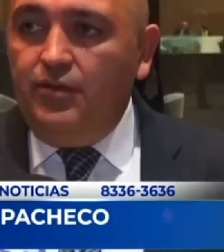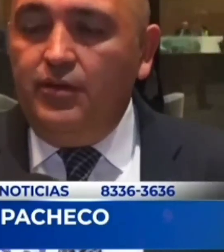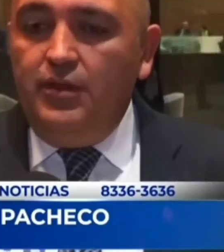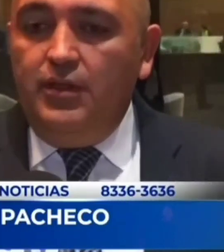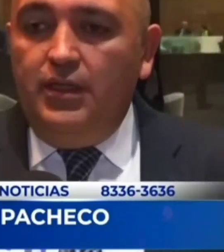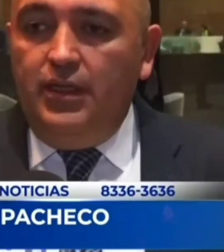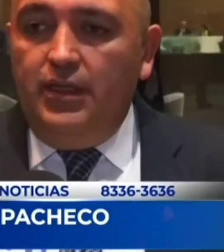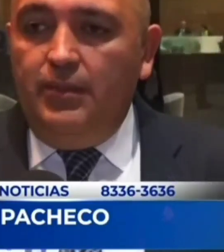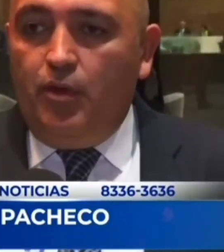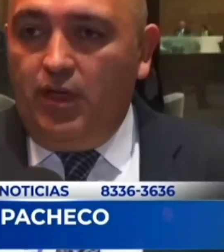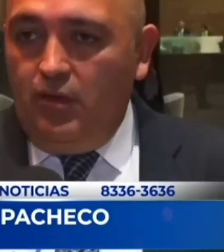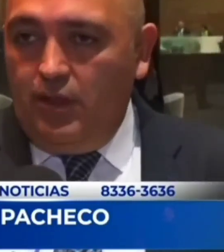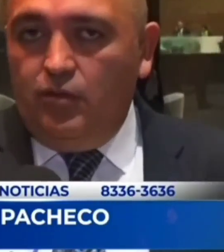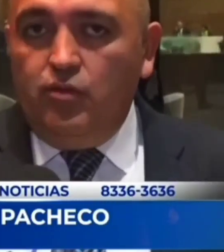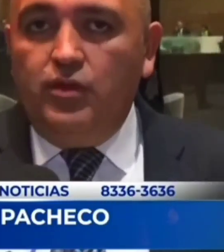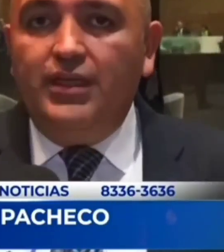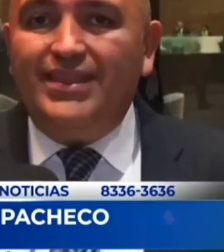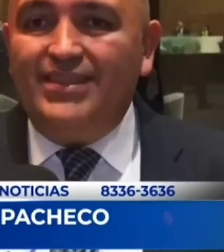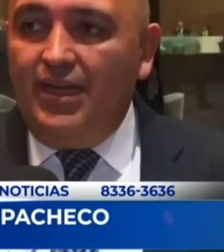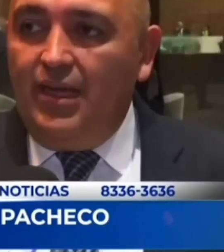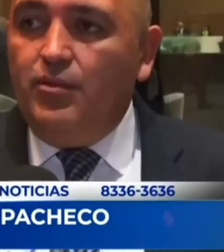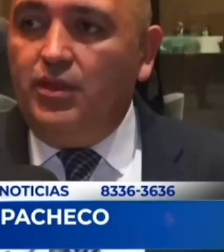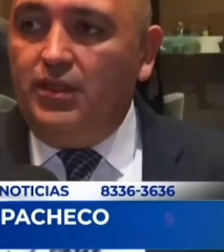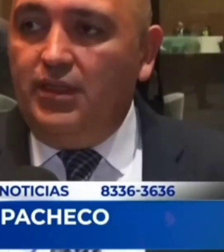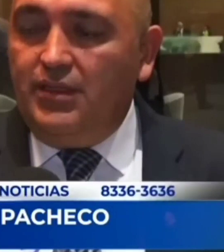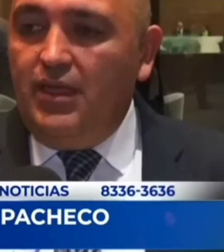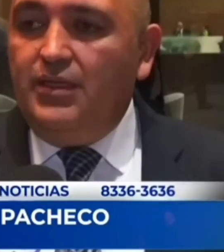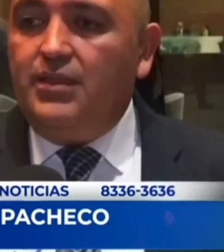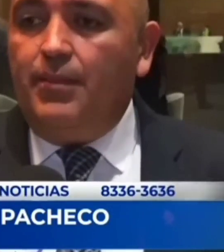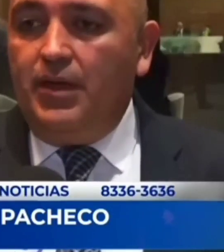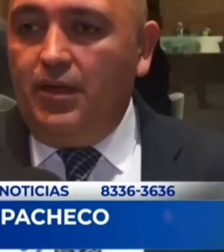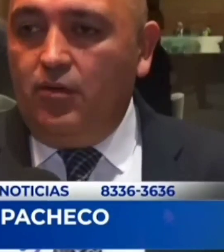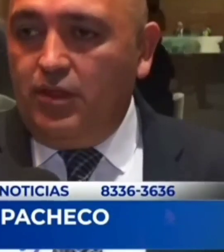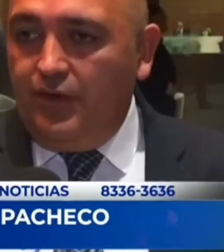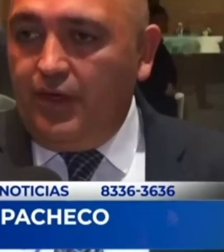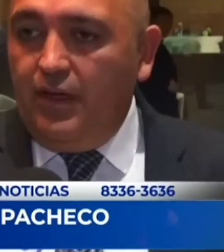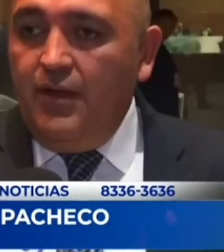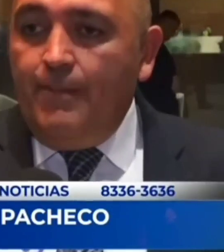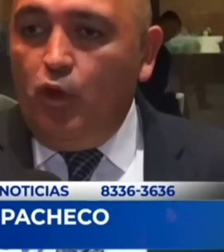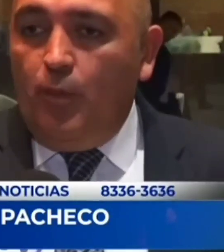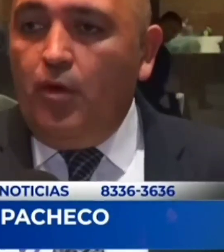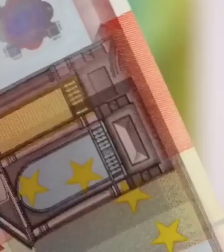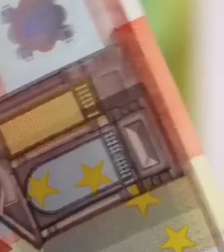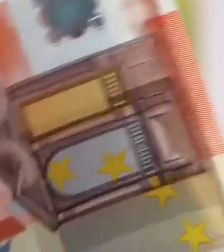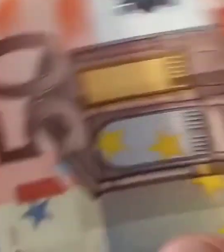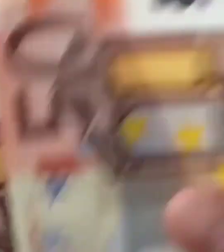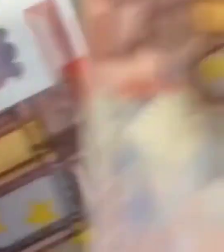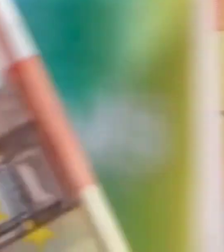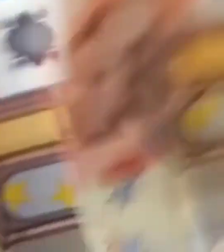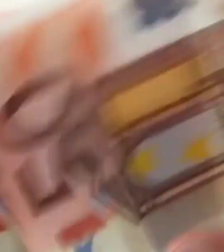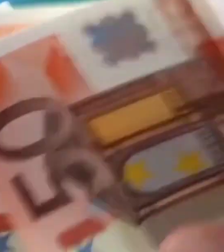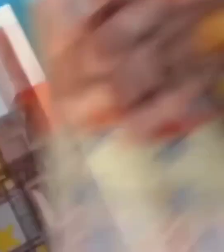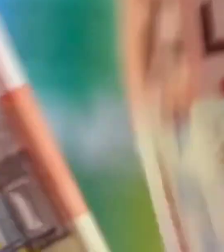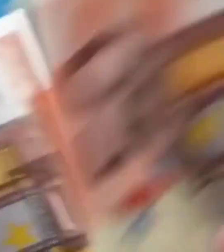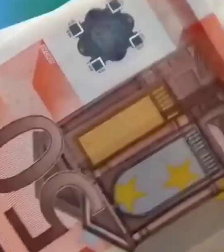resello, porque lo que nos urge es que salgamos de esta lista para que Costa Rica no ponga en riesgo la inversión en el